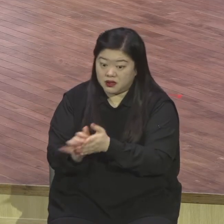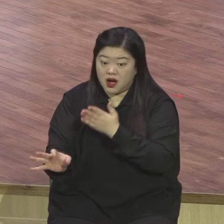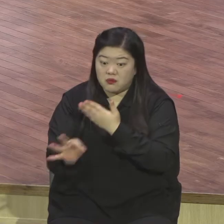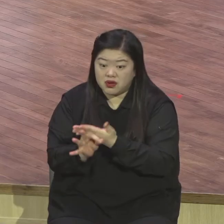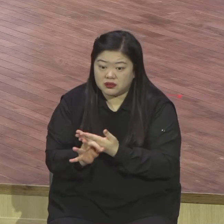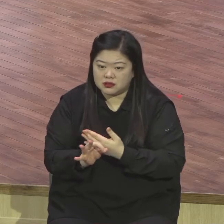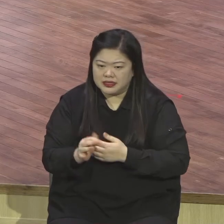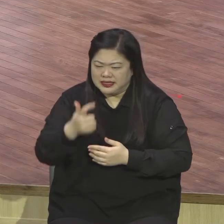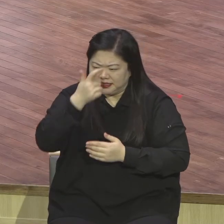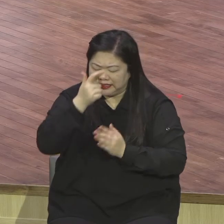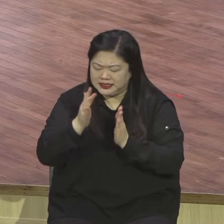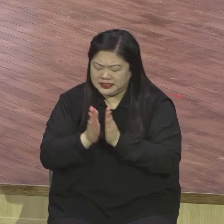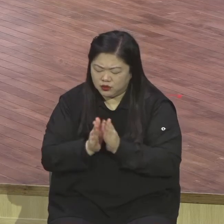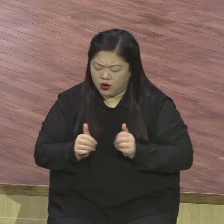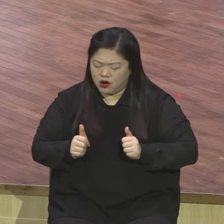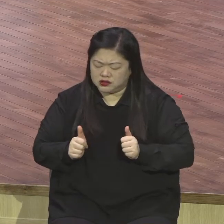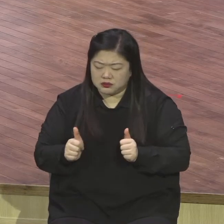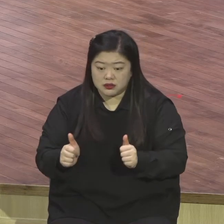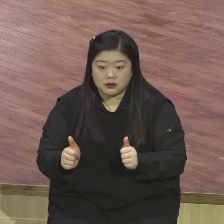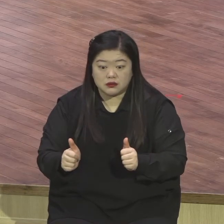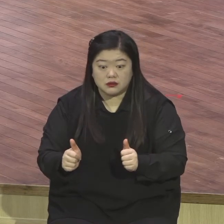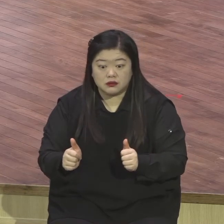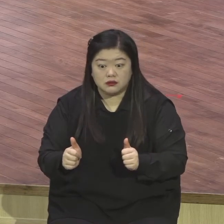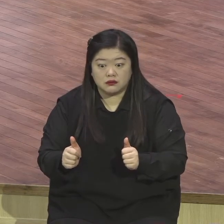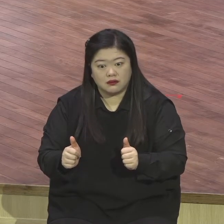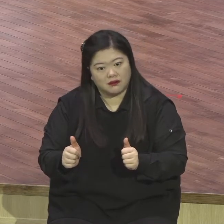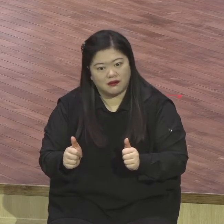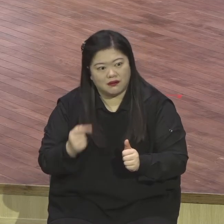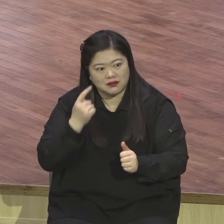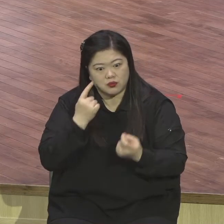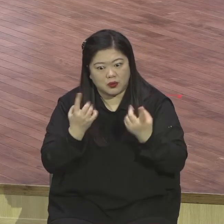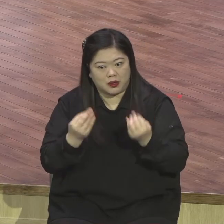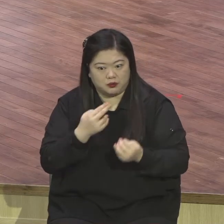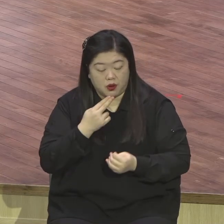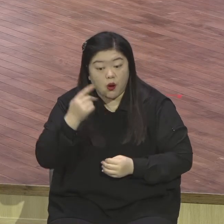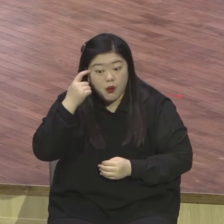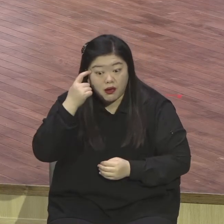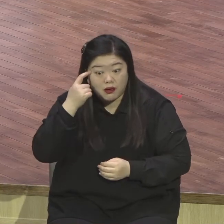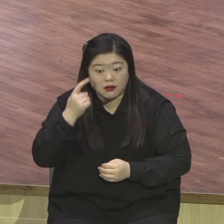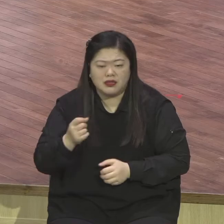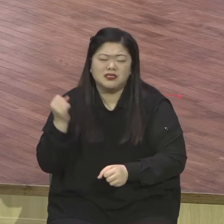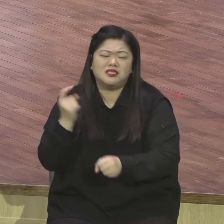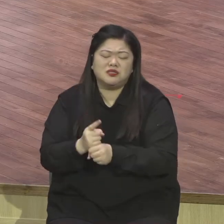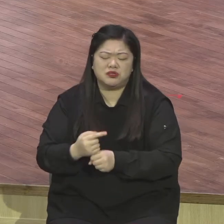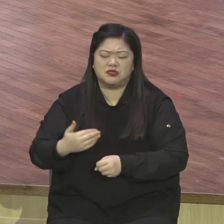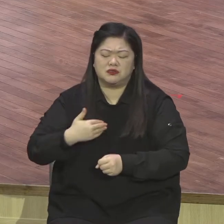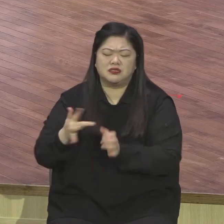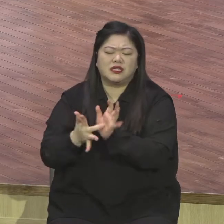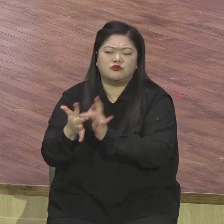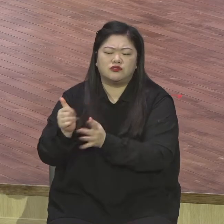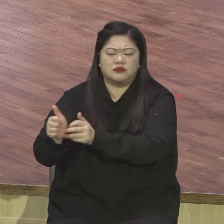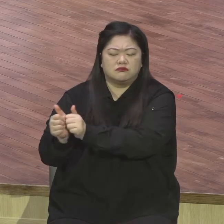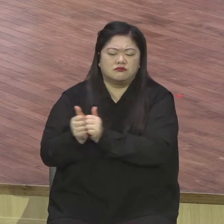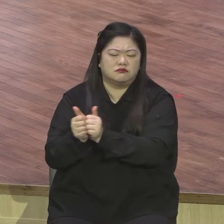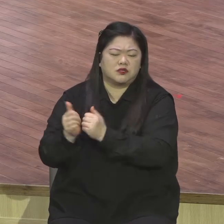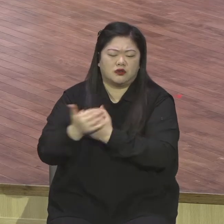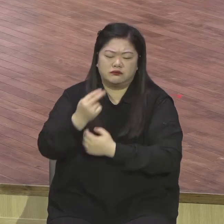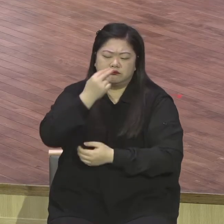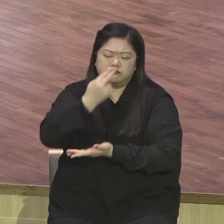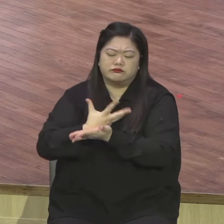주 안에서 기도하는 사람들은 기도 제목이 없어요. 다 보고 계시는데 그러니까 이게 실감나는 기도하시 마라